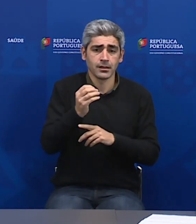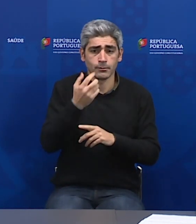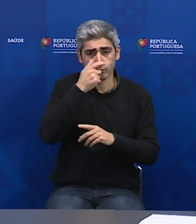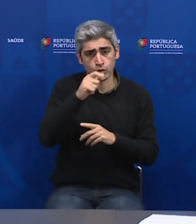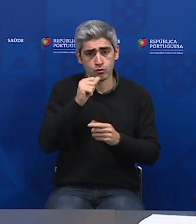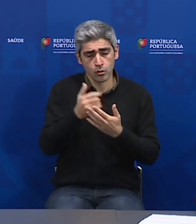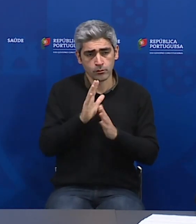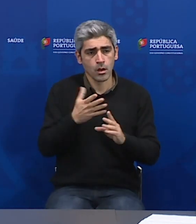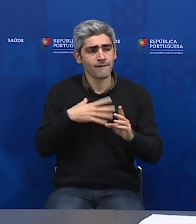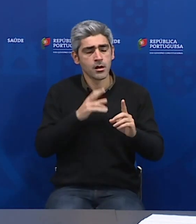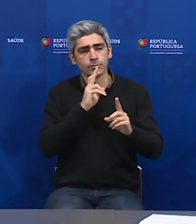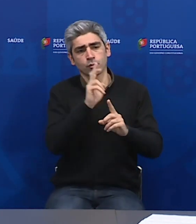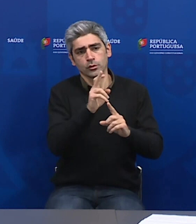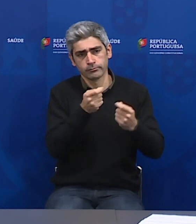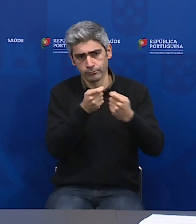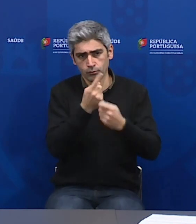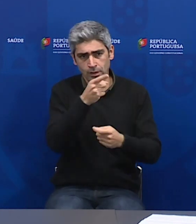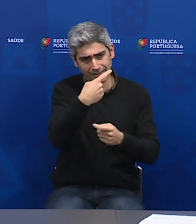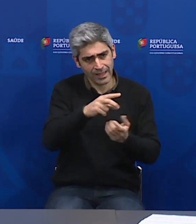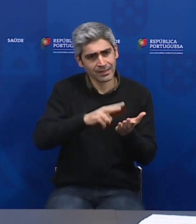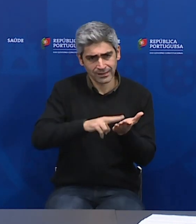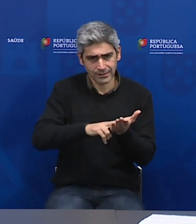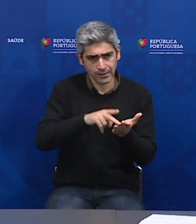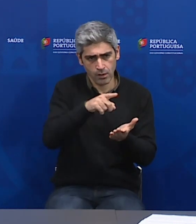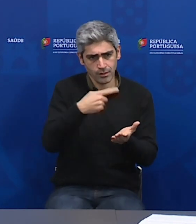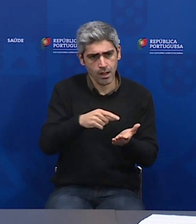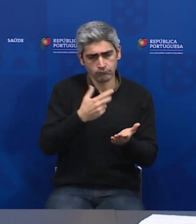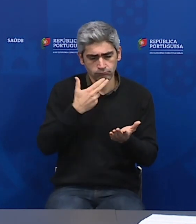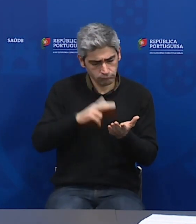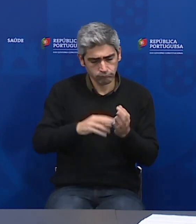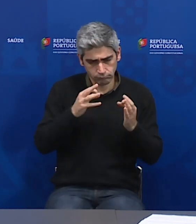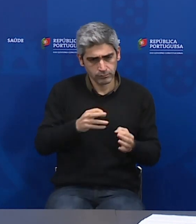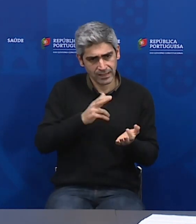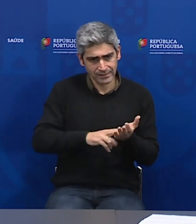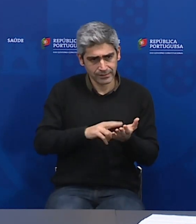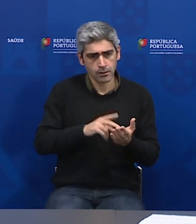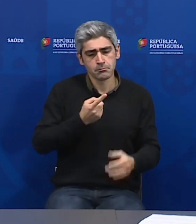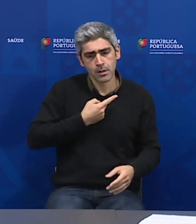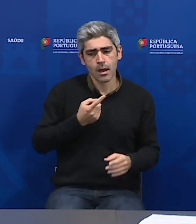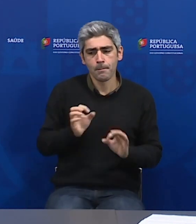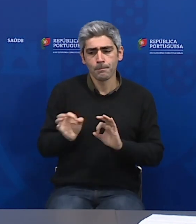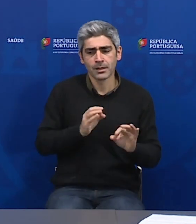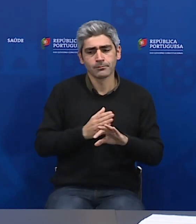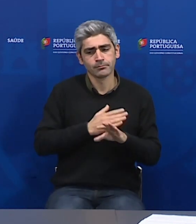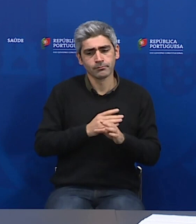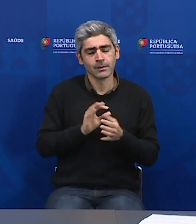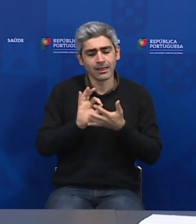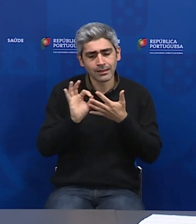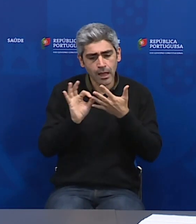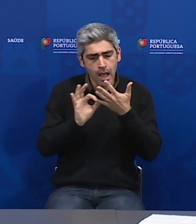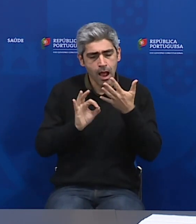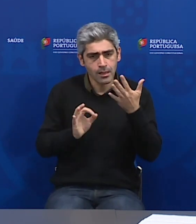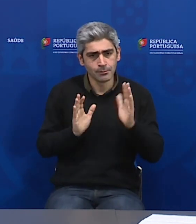Deixe-me dizer-lhe uma coisa. Eu acho que têm toda a razão. E acho que isso exige-nos um nível de preparação e de detalhe